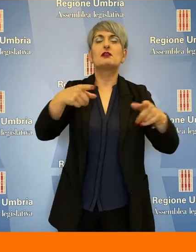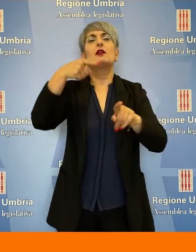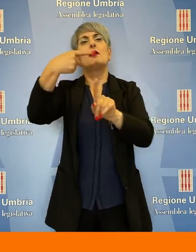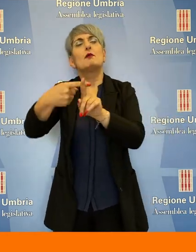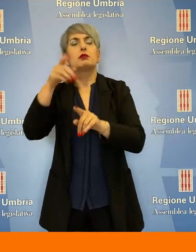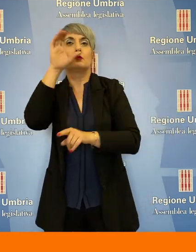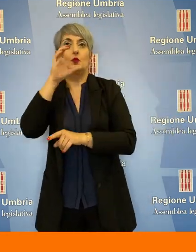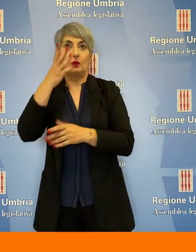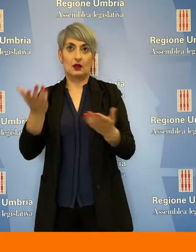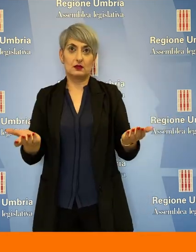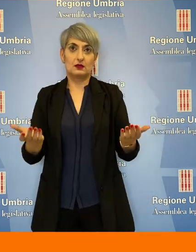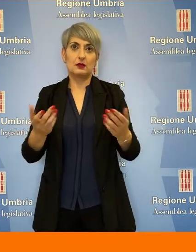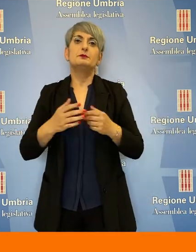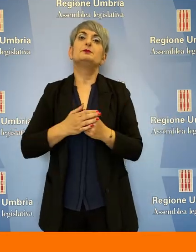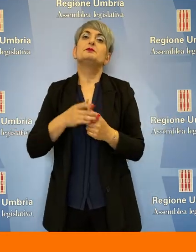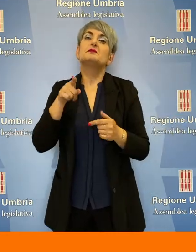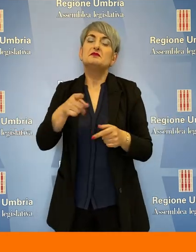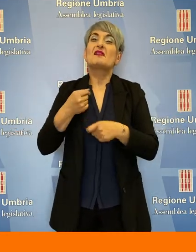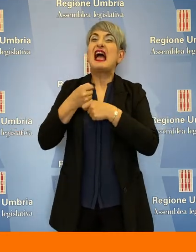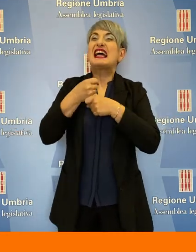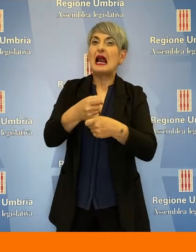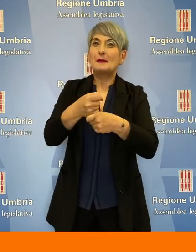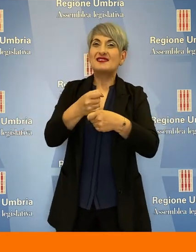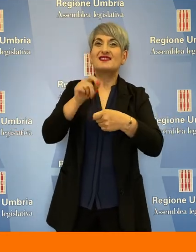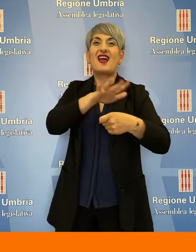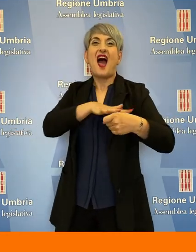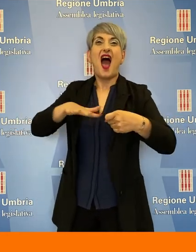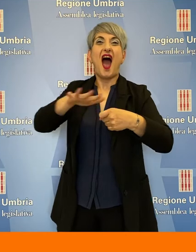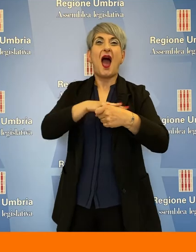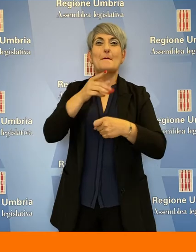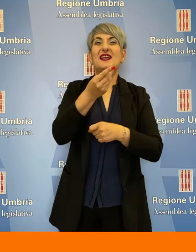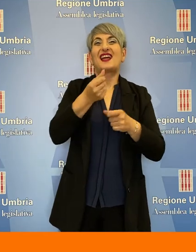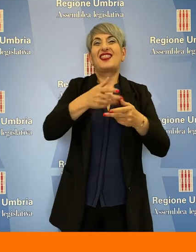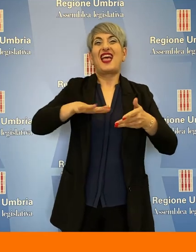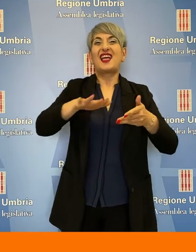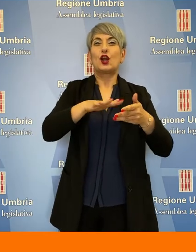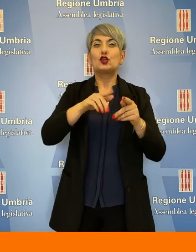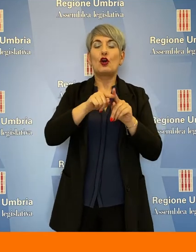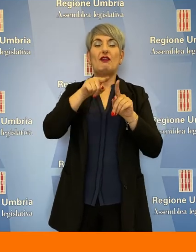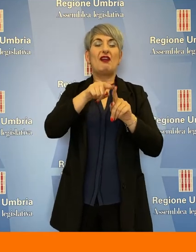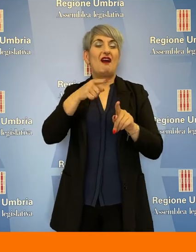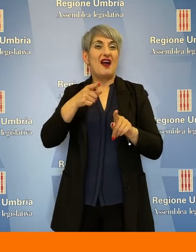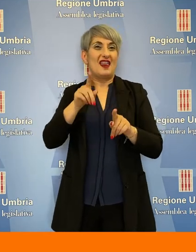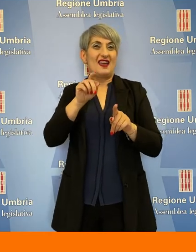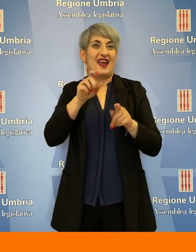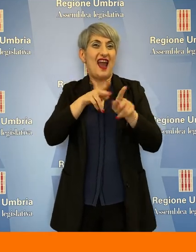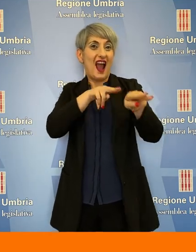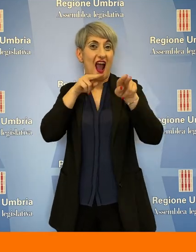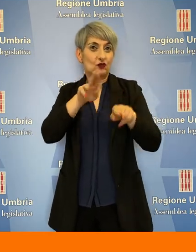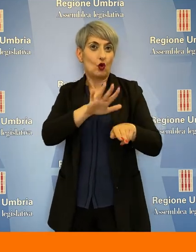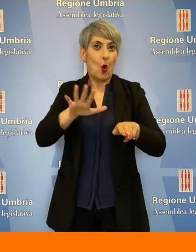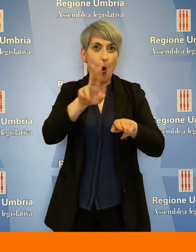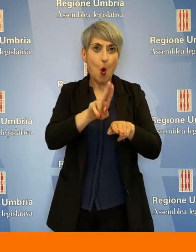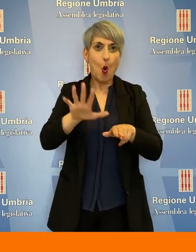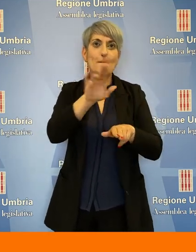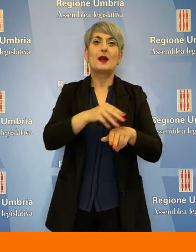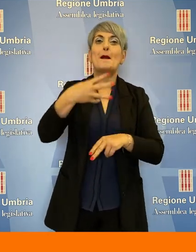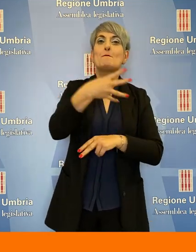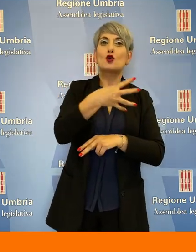dei cittadini e dei turisti. I rappresentanti dei tre ambiti territoriali di caccia Umbri, Alessandro Monacelli, Luciano